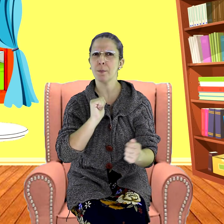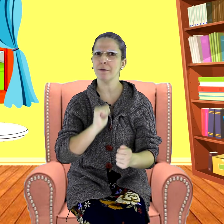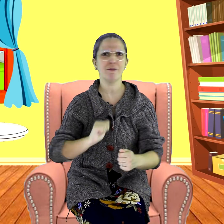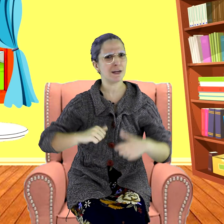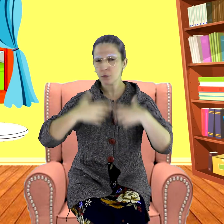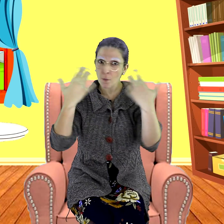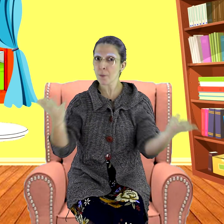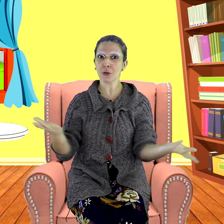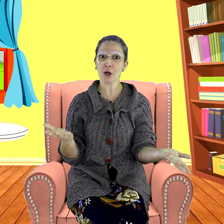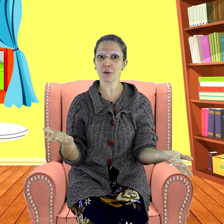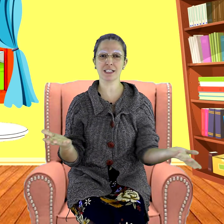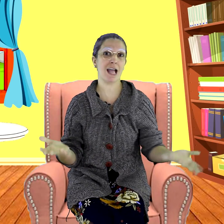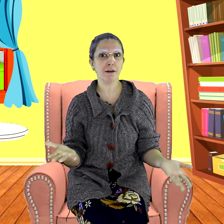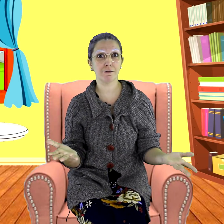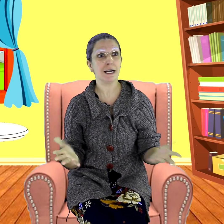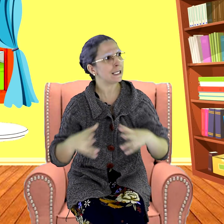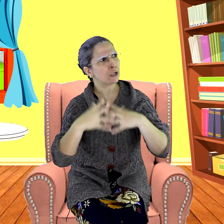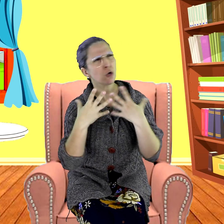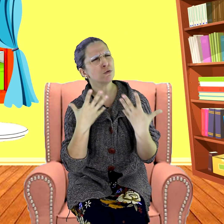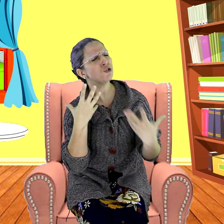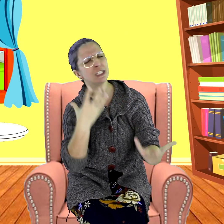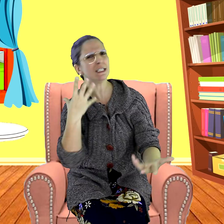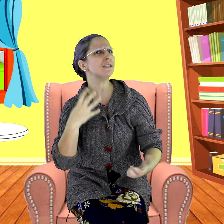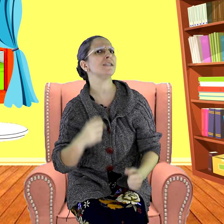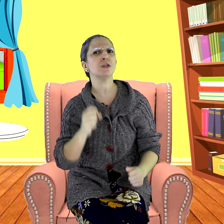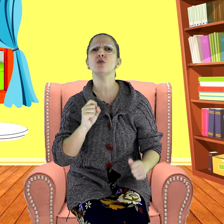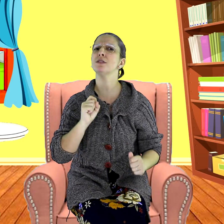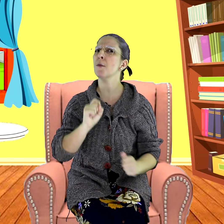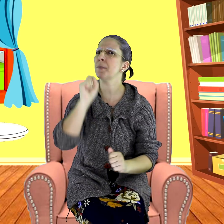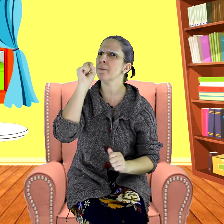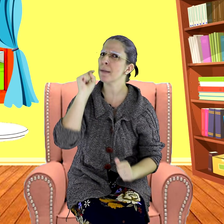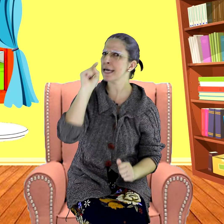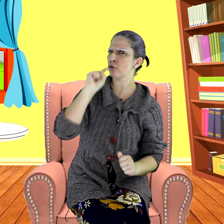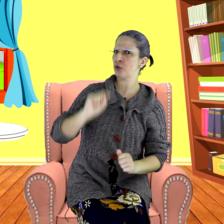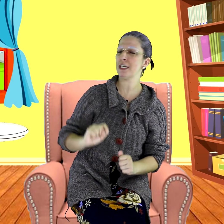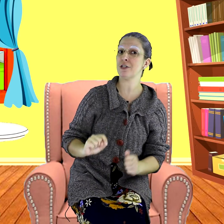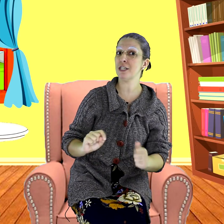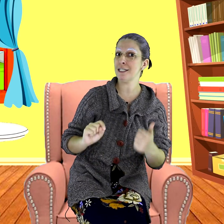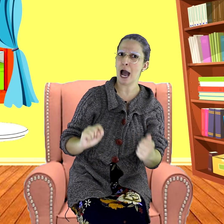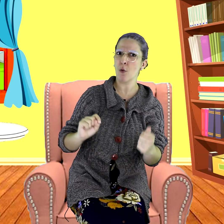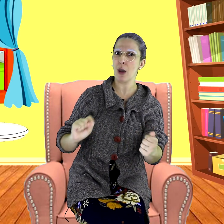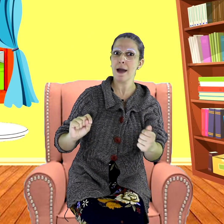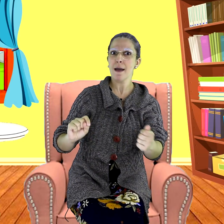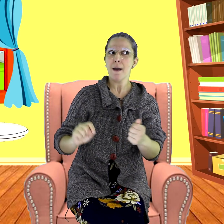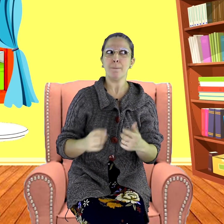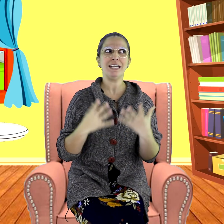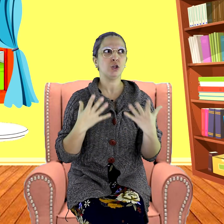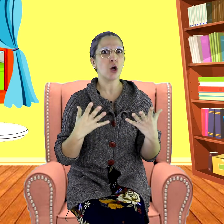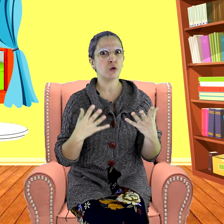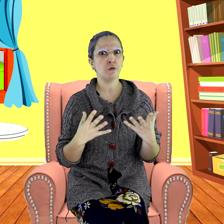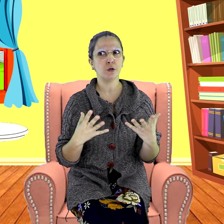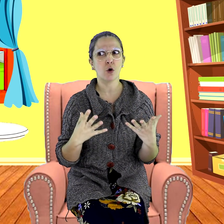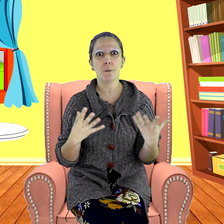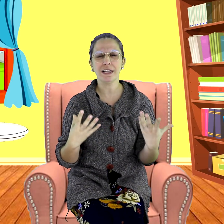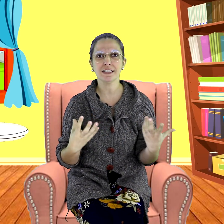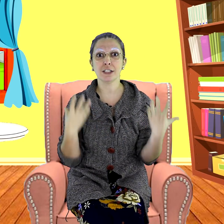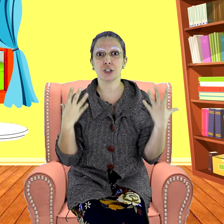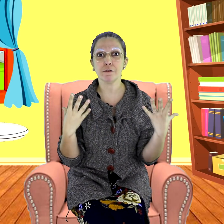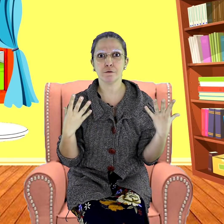para ver como Pinóquio estava e como tinha sido seu primeiro dia de aula. Pinóquio ficou pensativo.